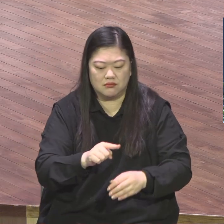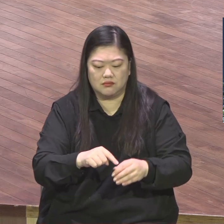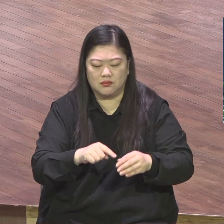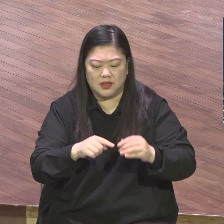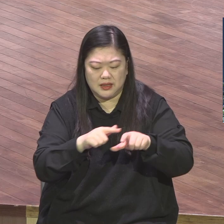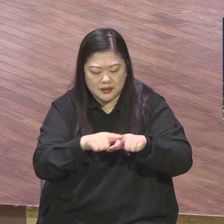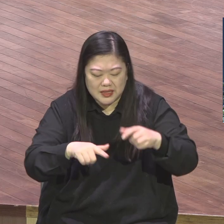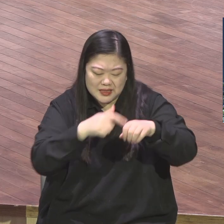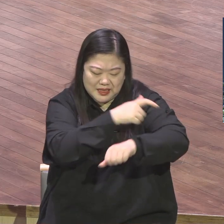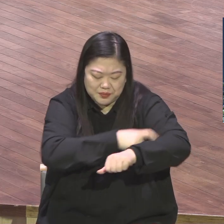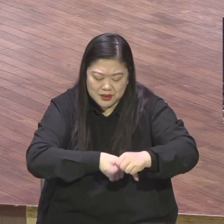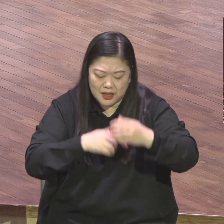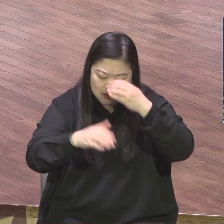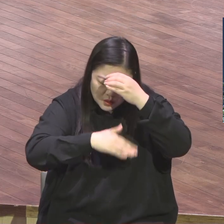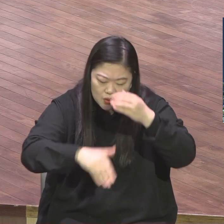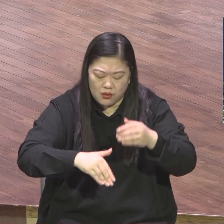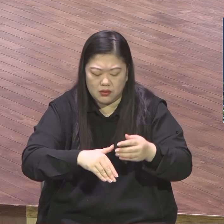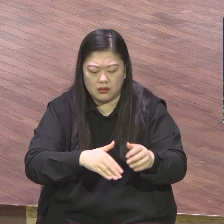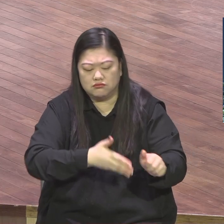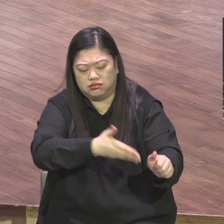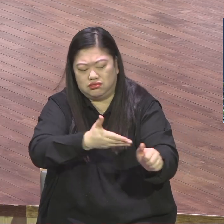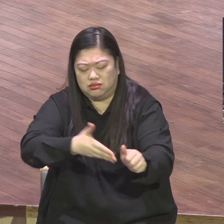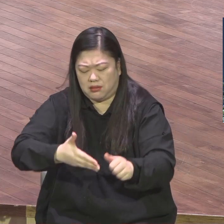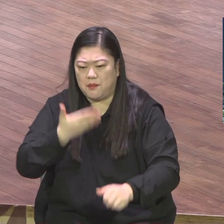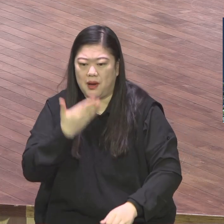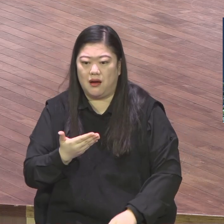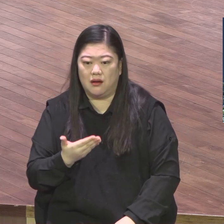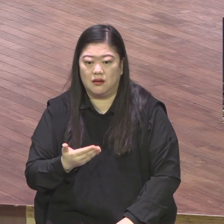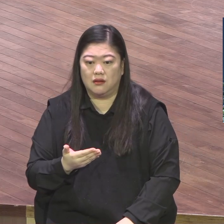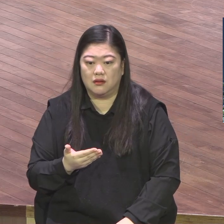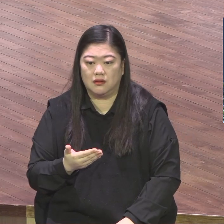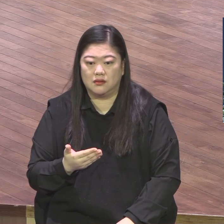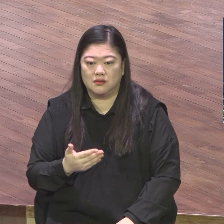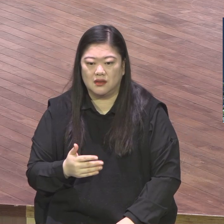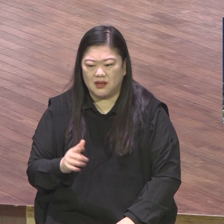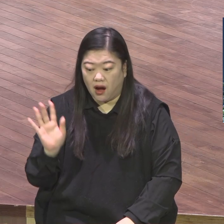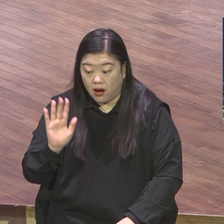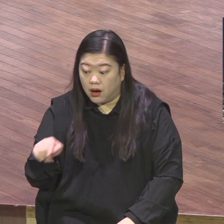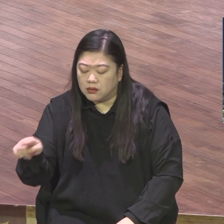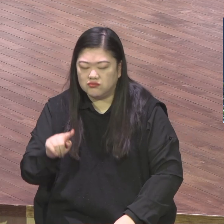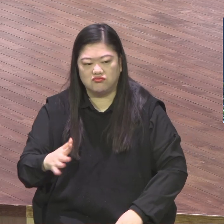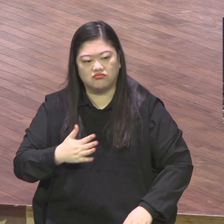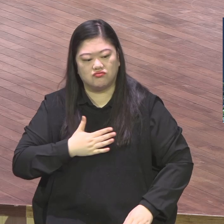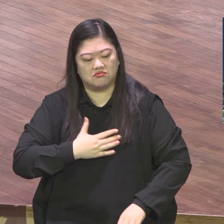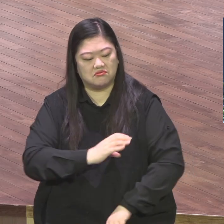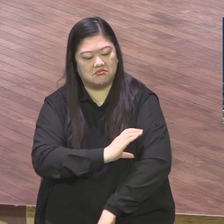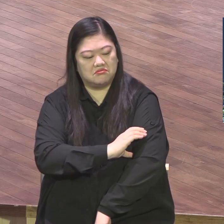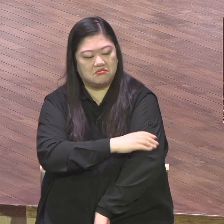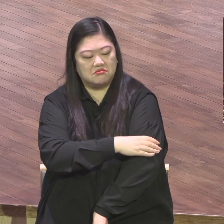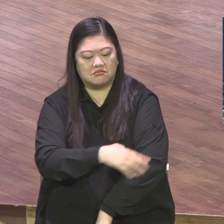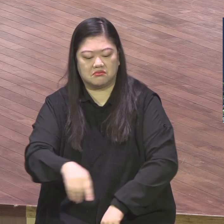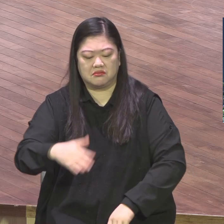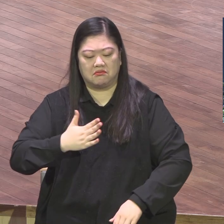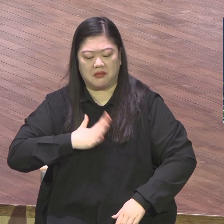누가 하겠지 뭐. 내가 안 해도 누가 다 하겠지 뭐. 이건 뭐요 덜 누립니다. 아무거나 없습니다.